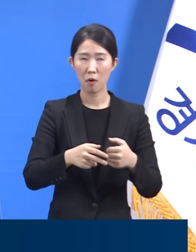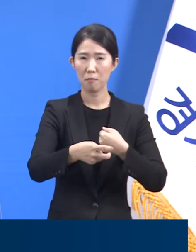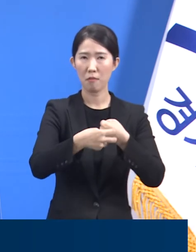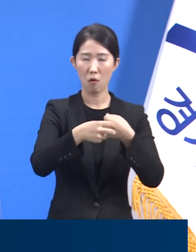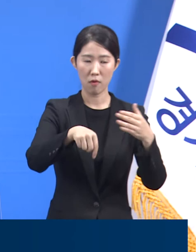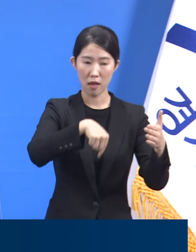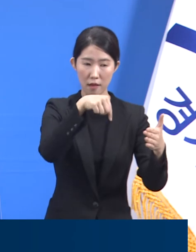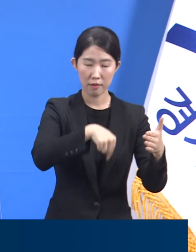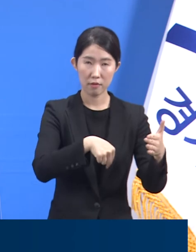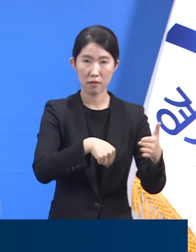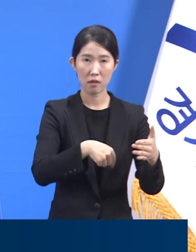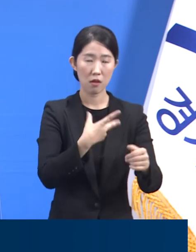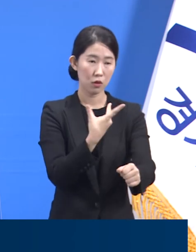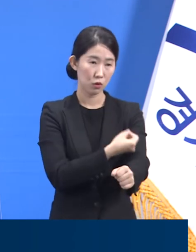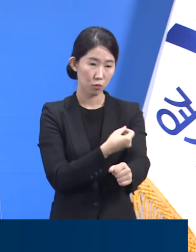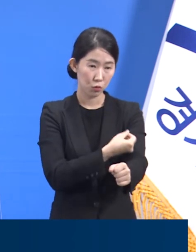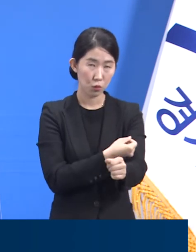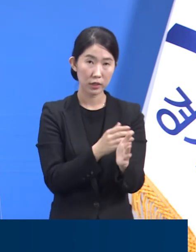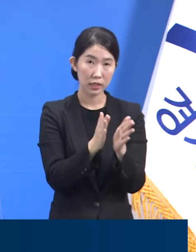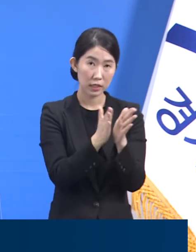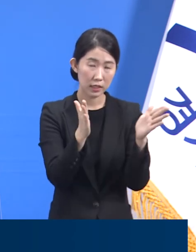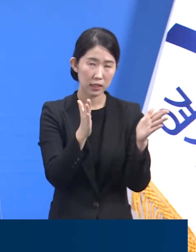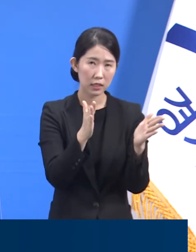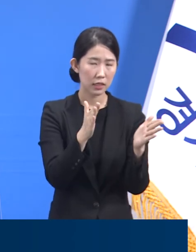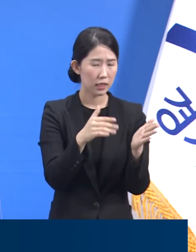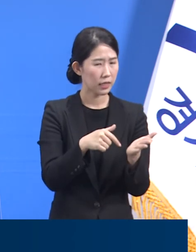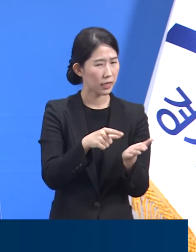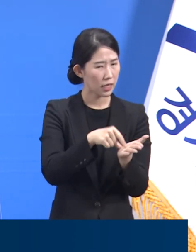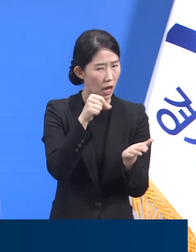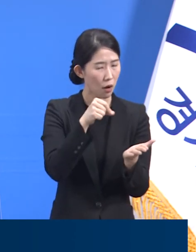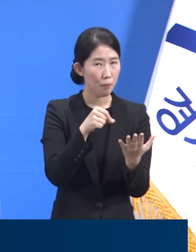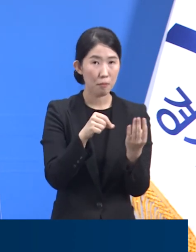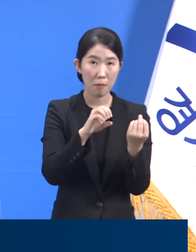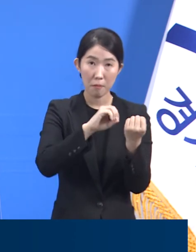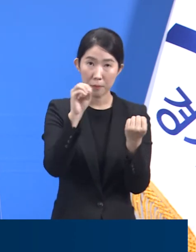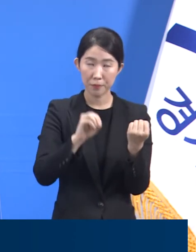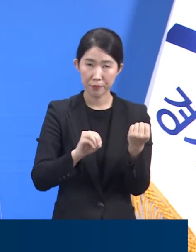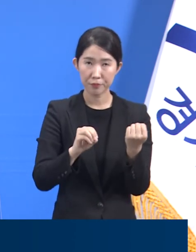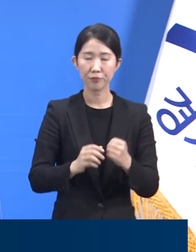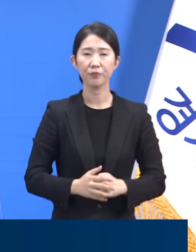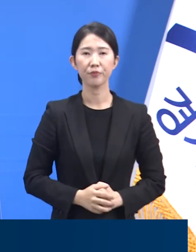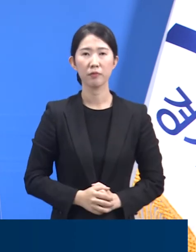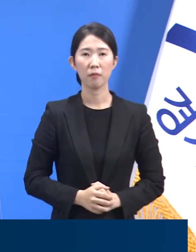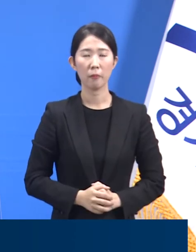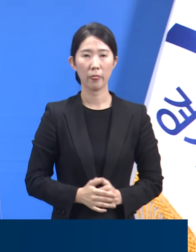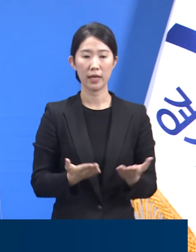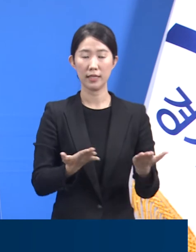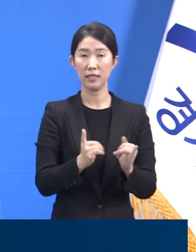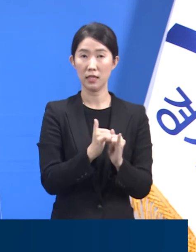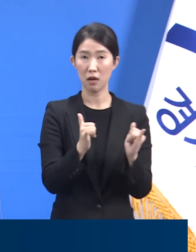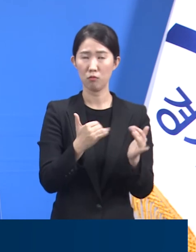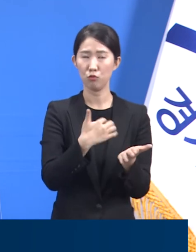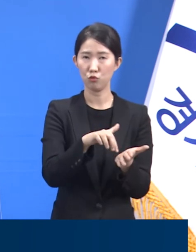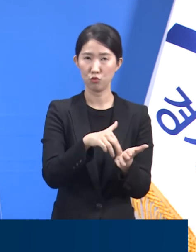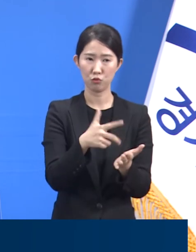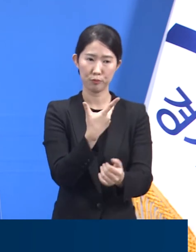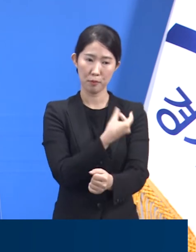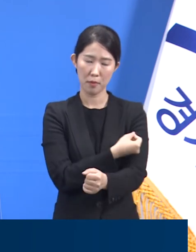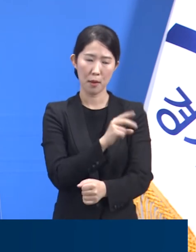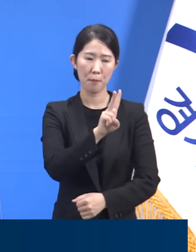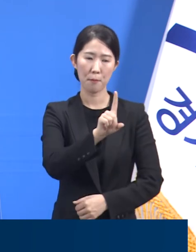예방접종 실행 비율은 심층역학조사의 기준 다음과 같습니다. 종사자의 경우 총